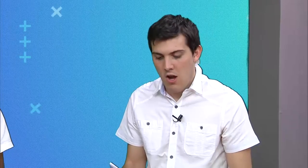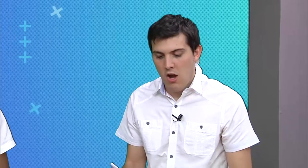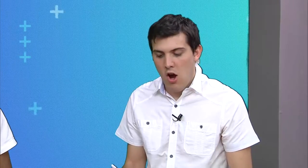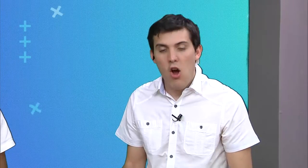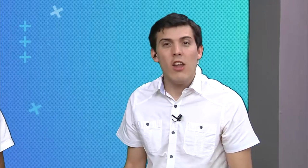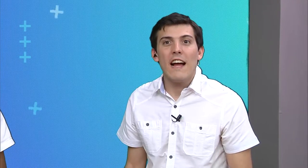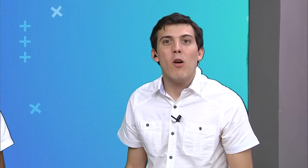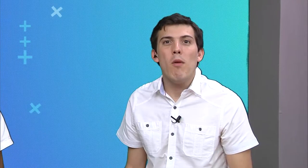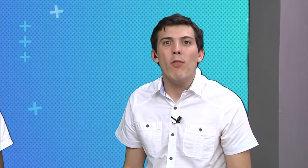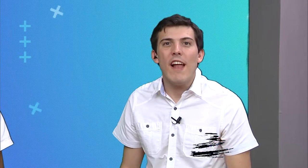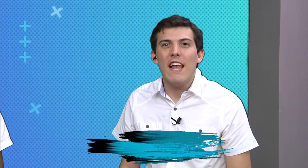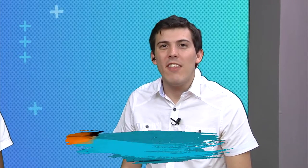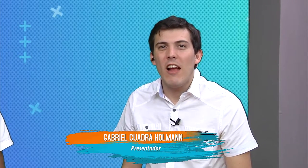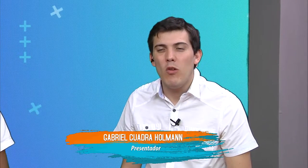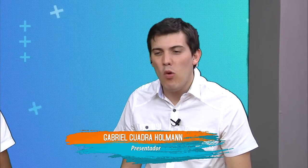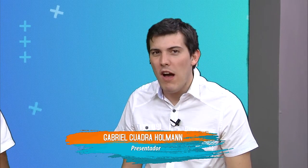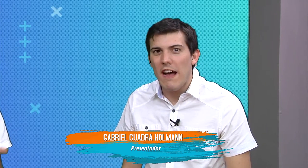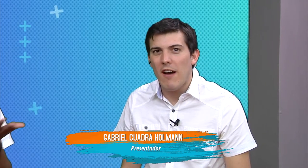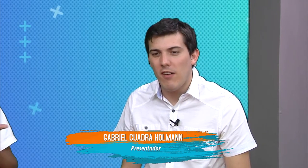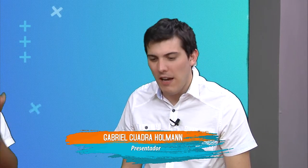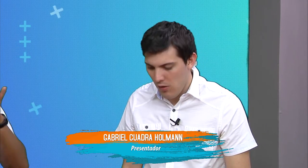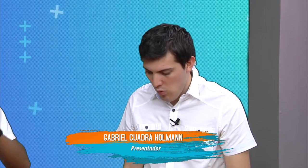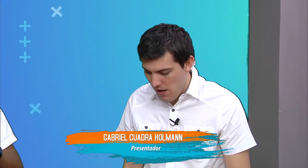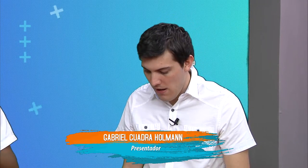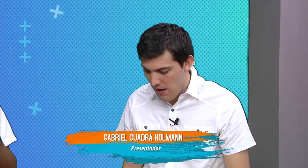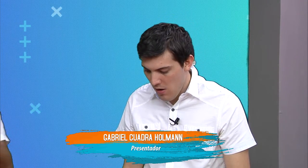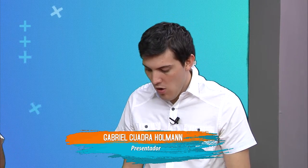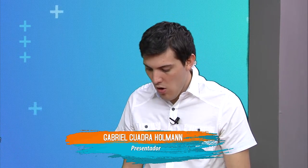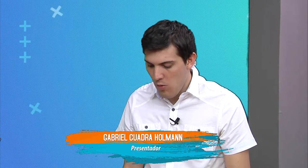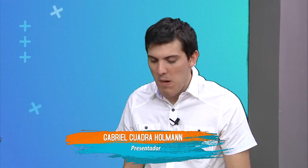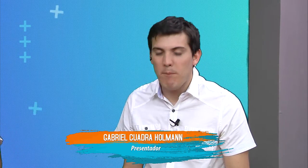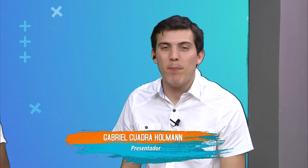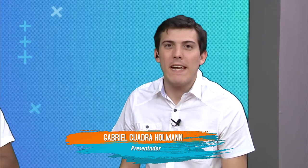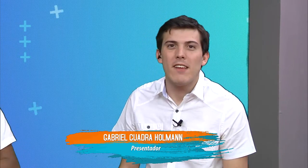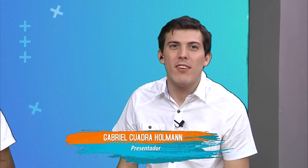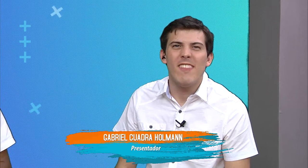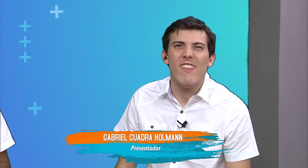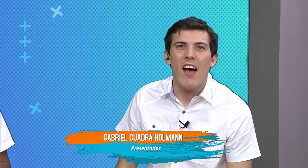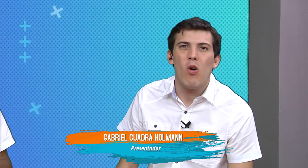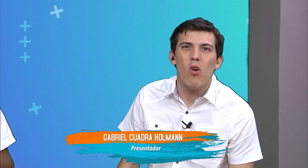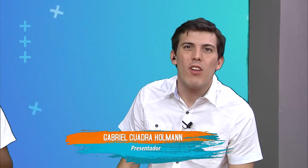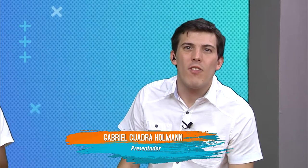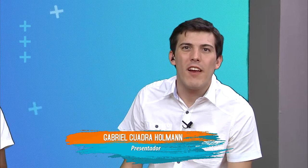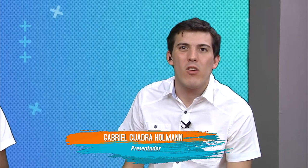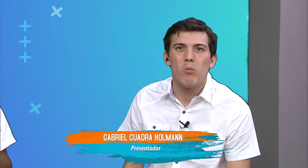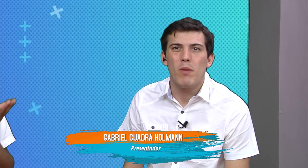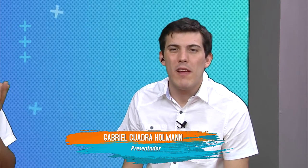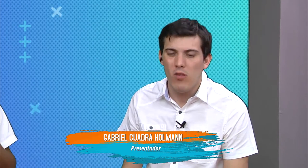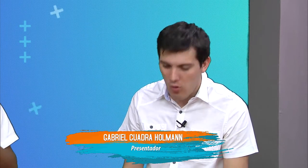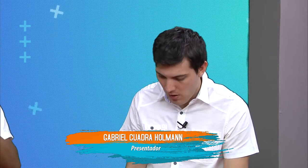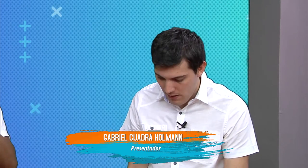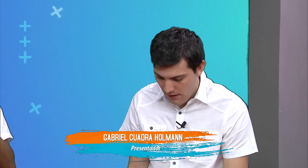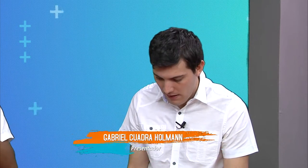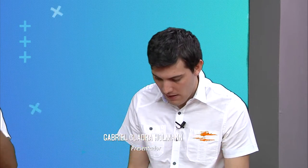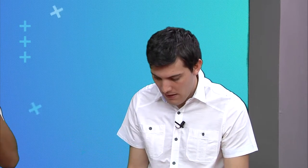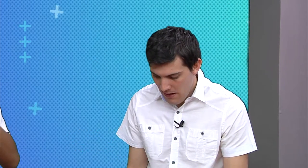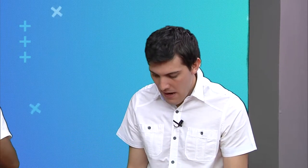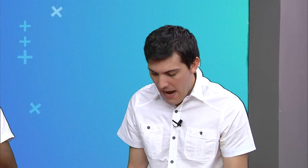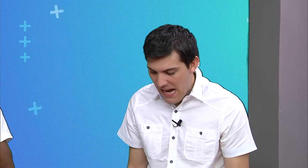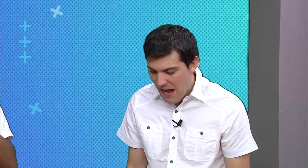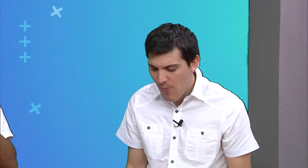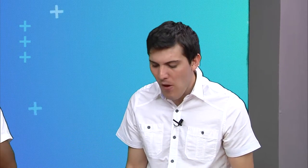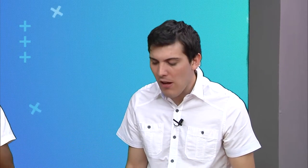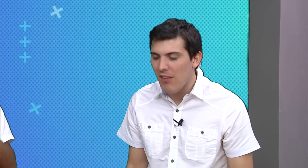¡Hola! ¿Cómo están? Les saluda Gabriel Cuadra Olman, presentador de Rompiendo Barreras.